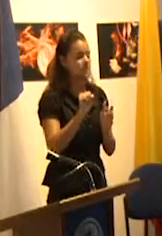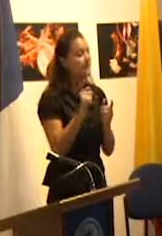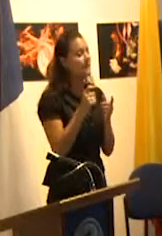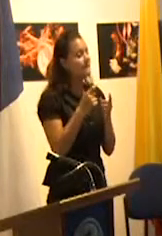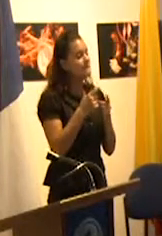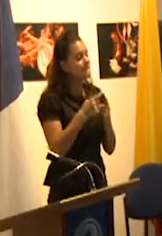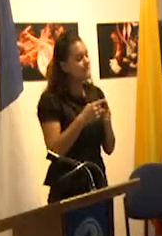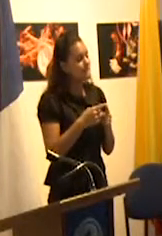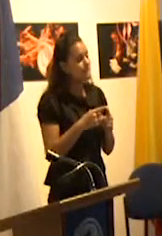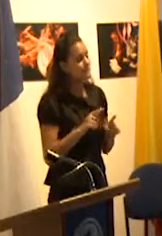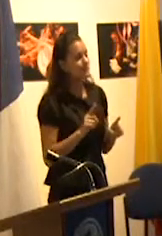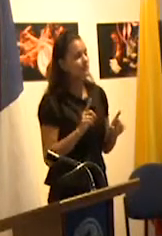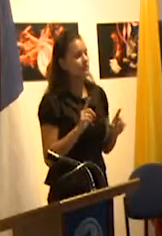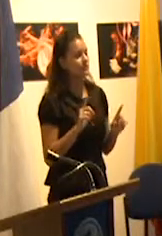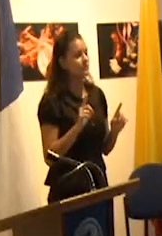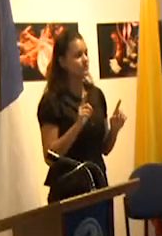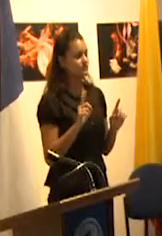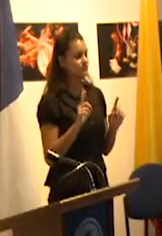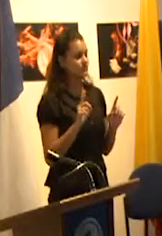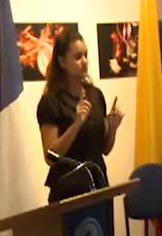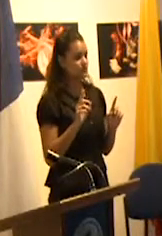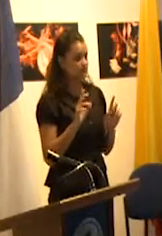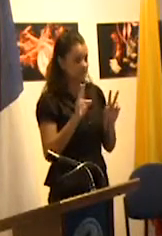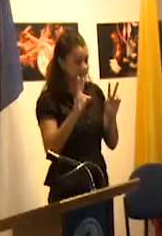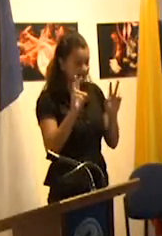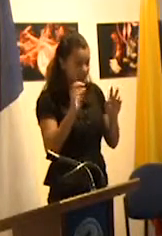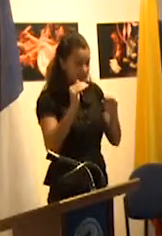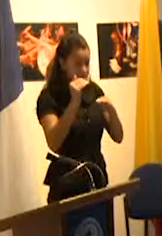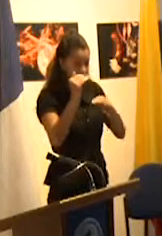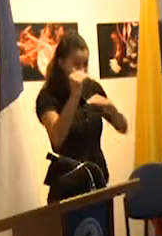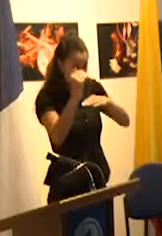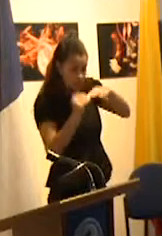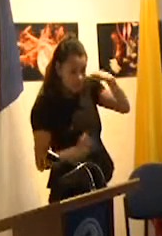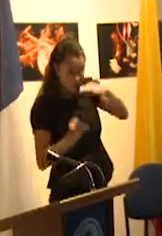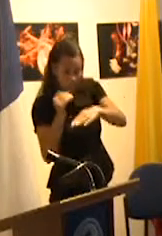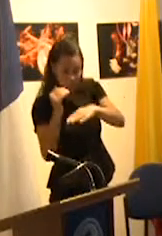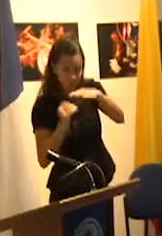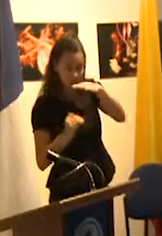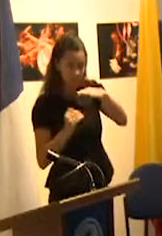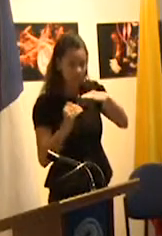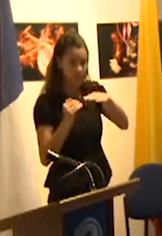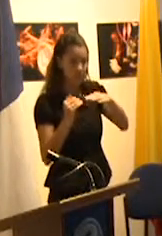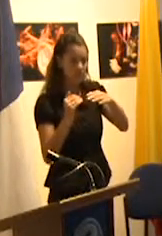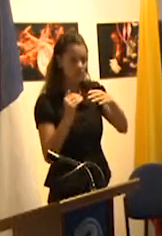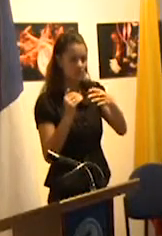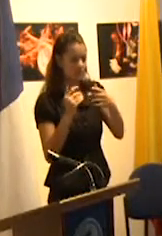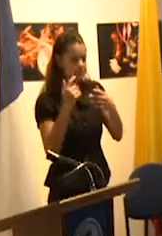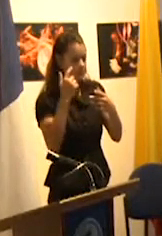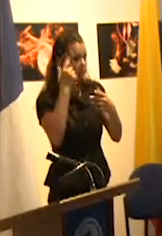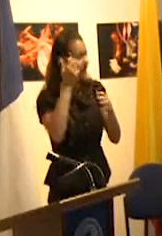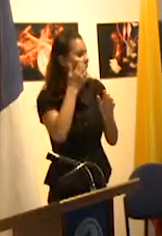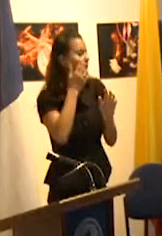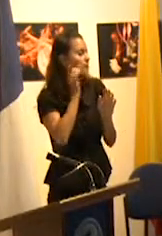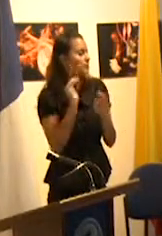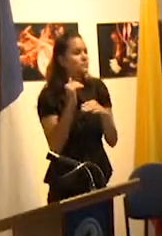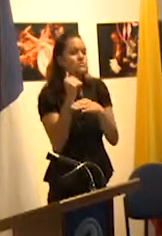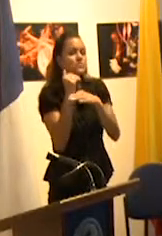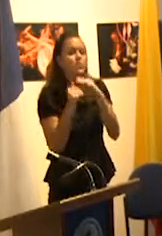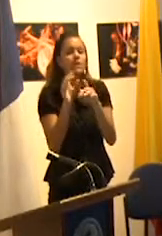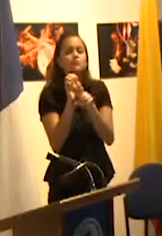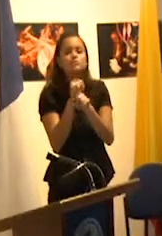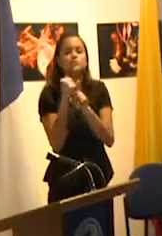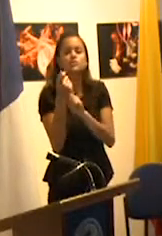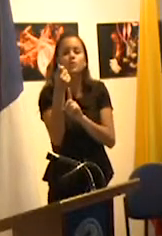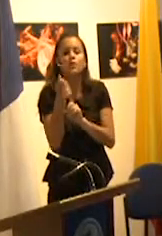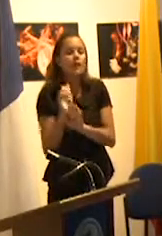pero que si la desigualdad es concebida únicamente como desigualdad socioeconómica y no hay